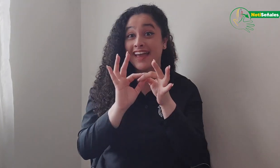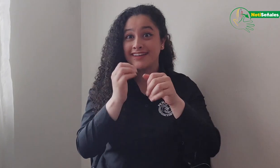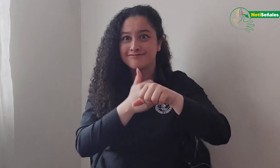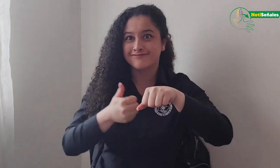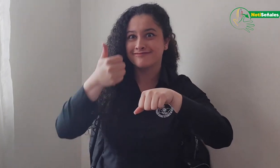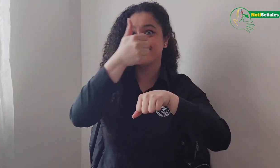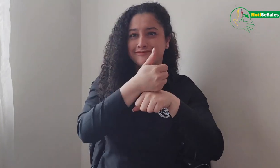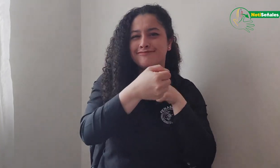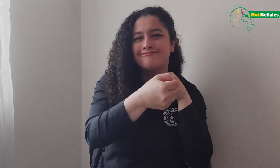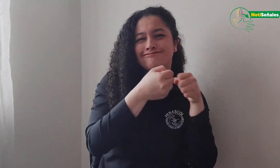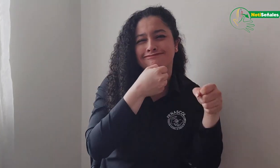con el director,